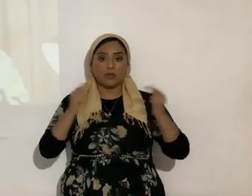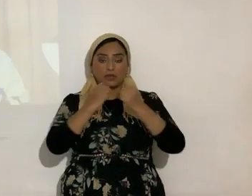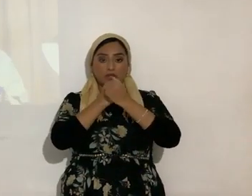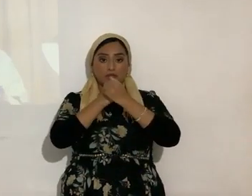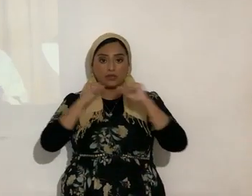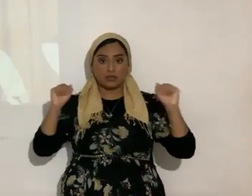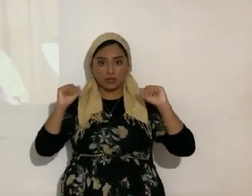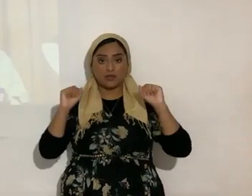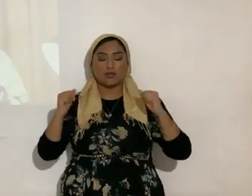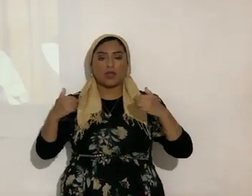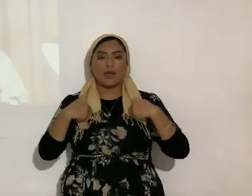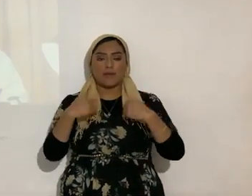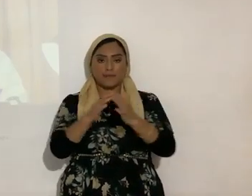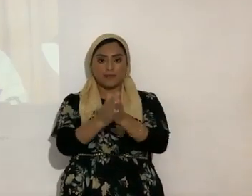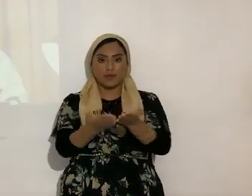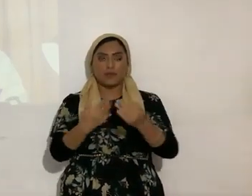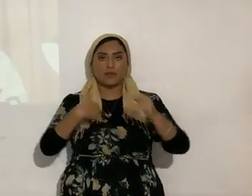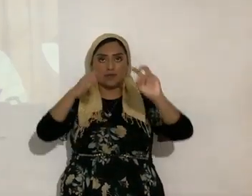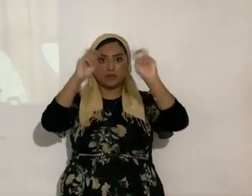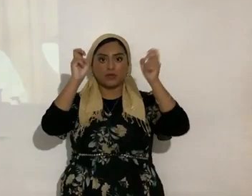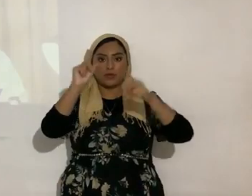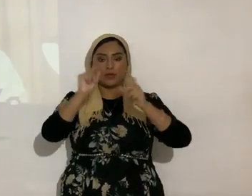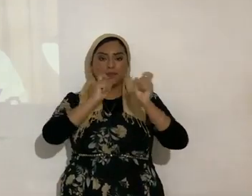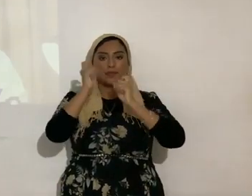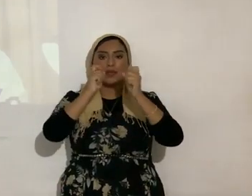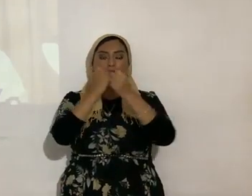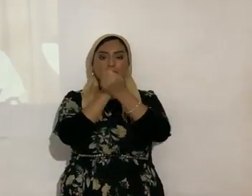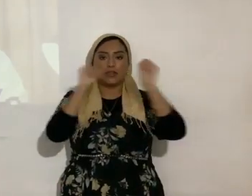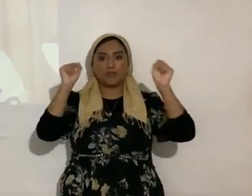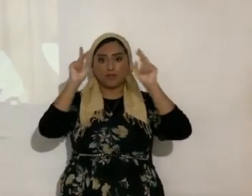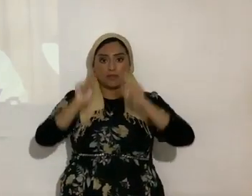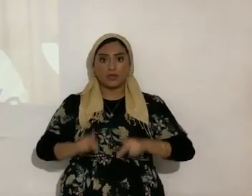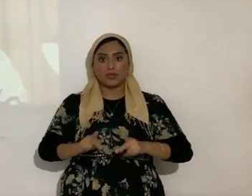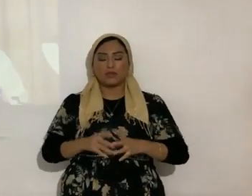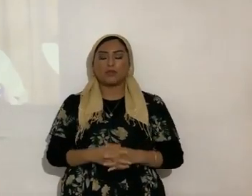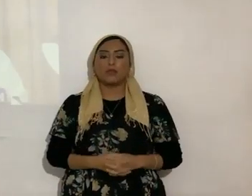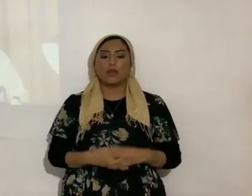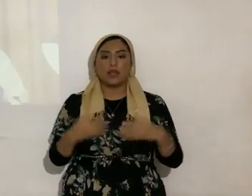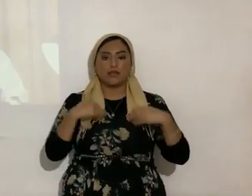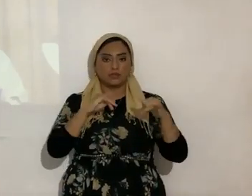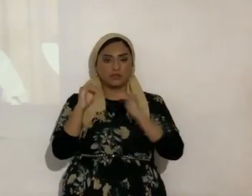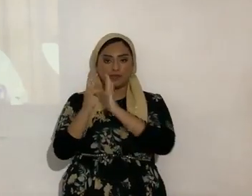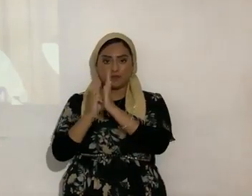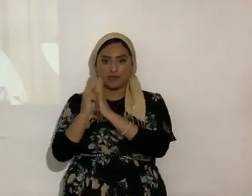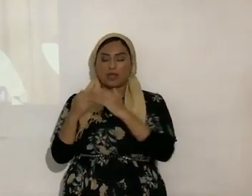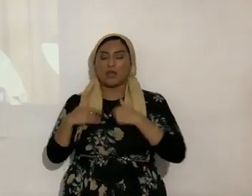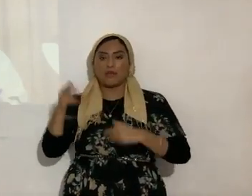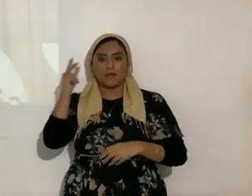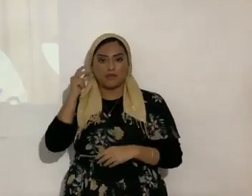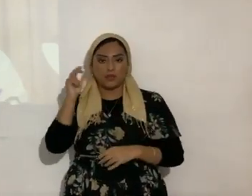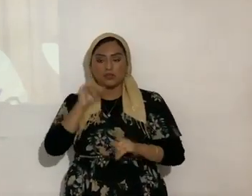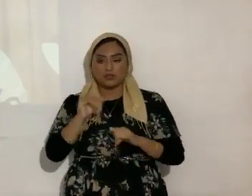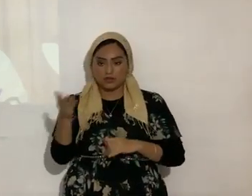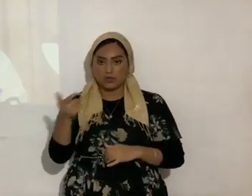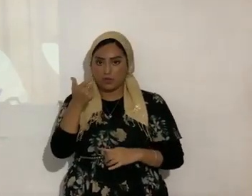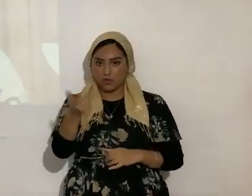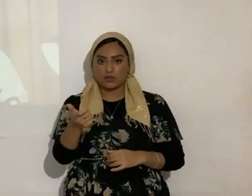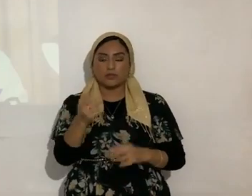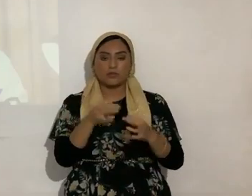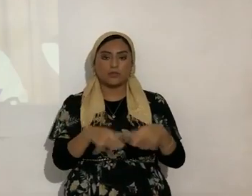Hay un libro que le titulé 20 características de un salvo. Hay un video, hay un audio, véanlo. Es importante descargar los